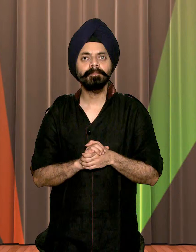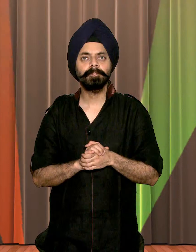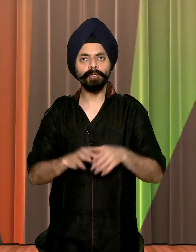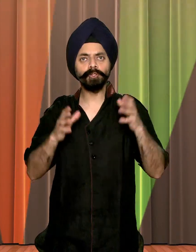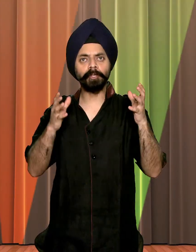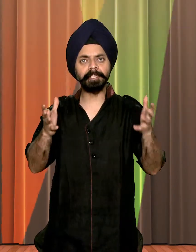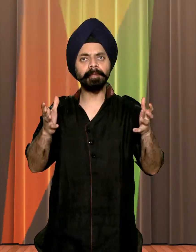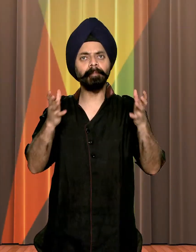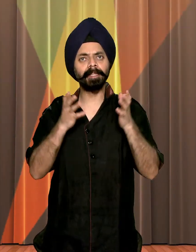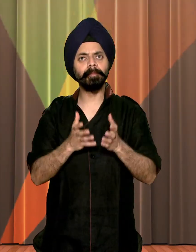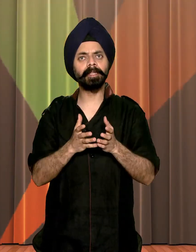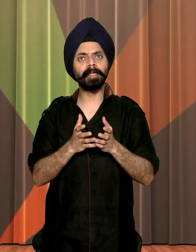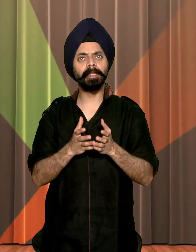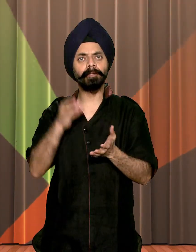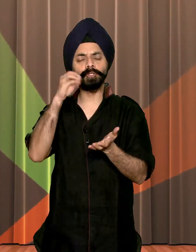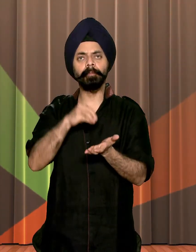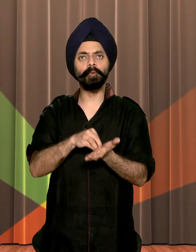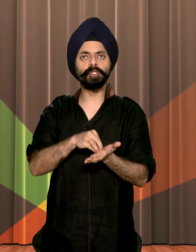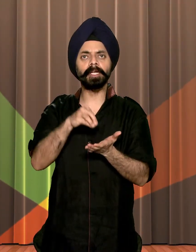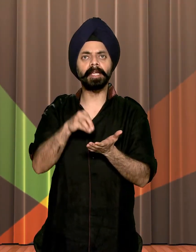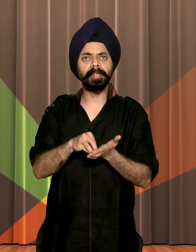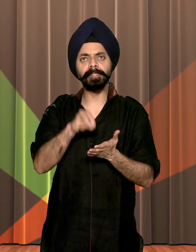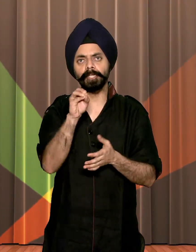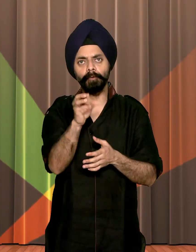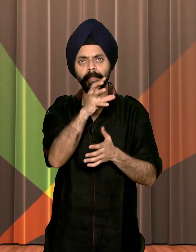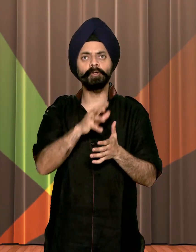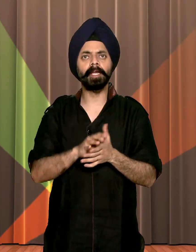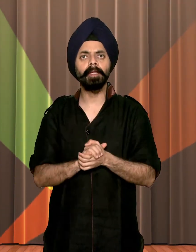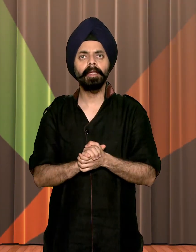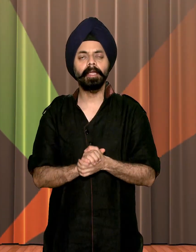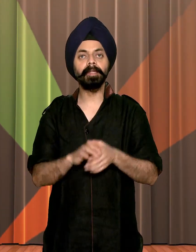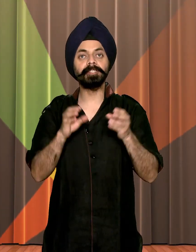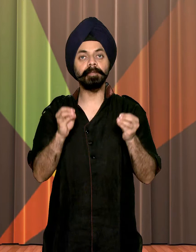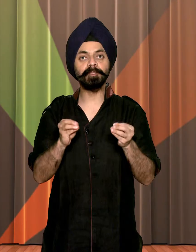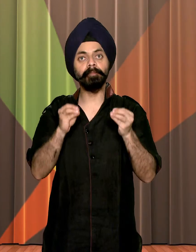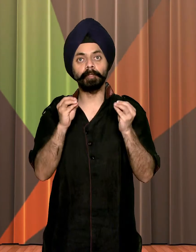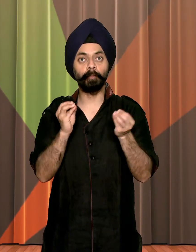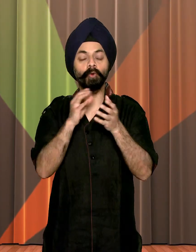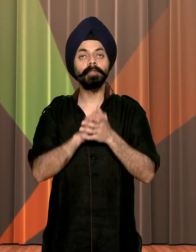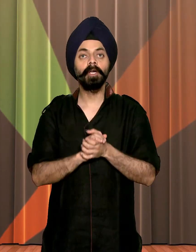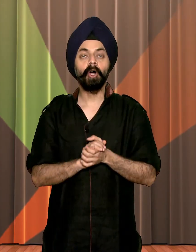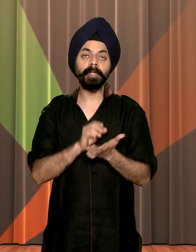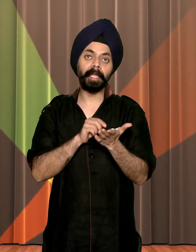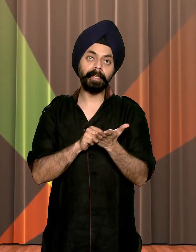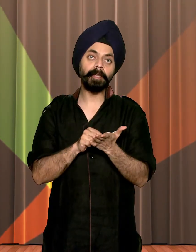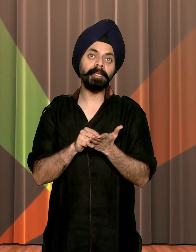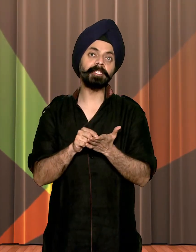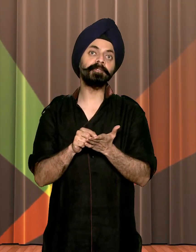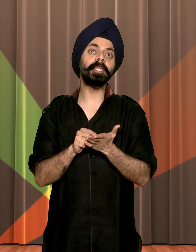दोस्तो किसी भी माता पिता के लिए उसके पुत्र का केरियर सर्वोपरी होता है यानी सबसे महत्पपूर्ण और केरियर में सबसे